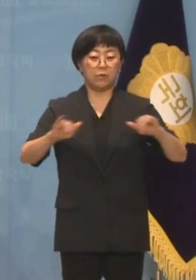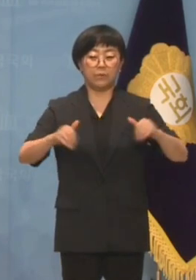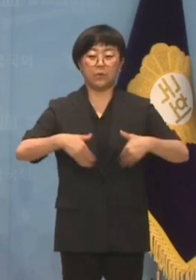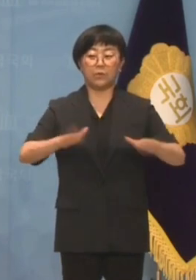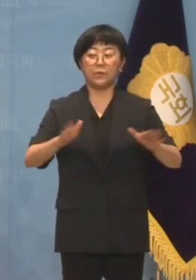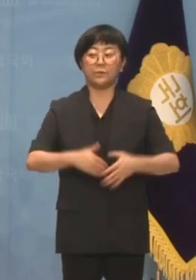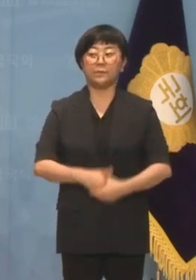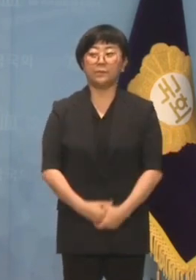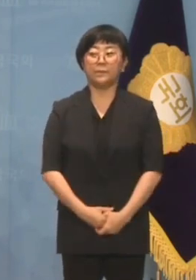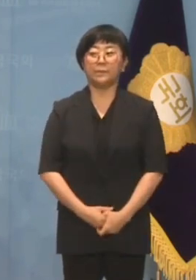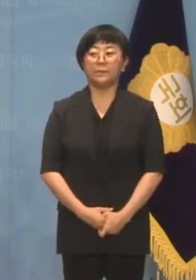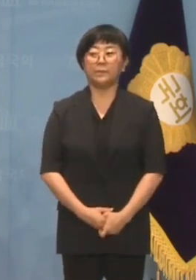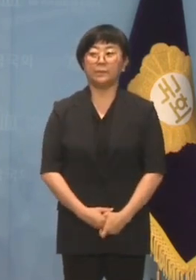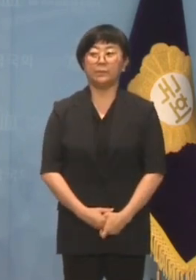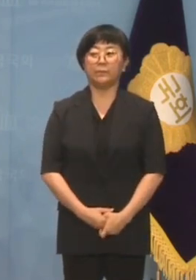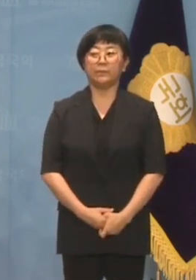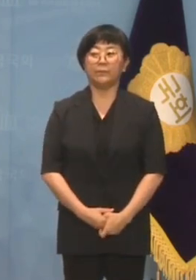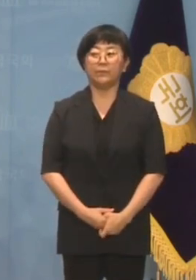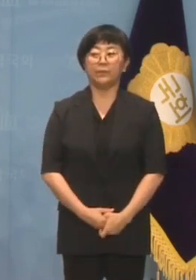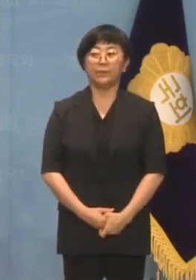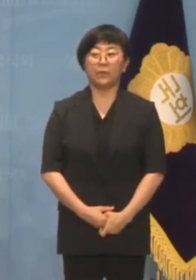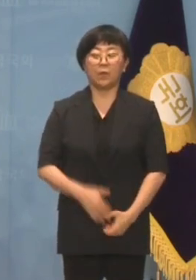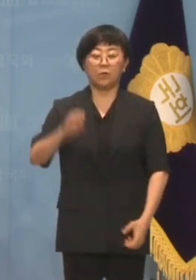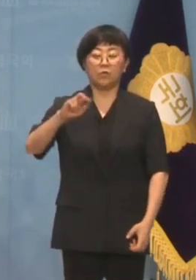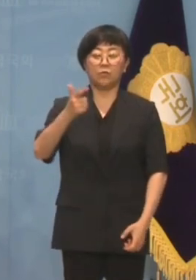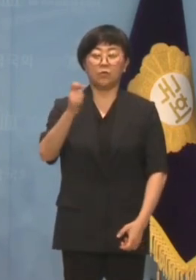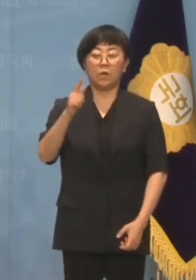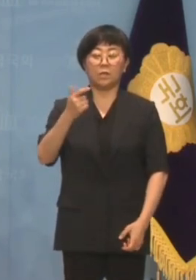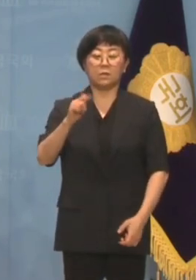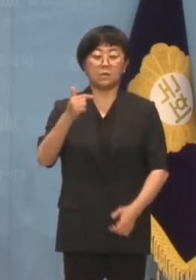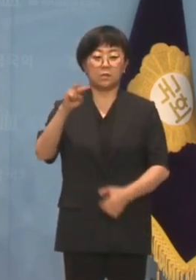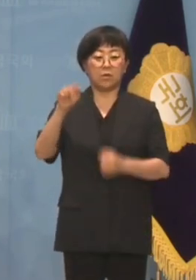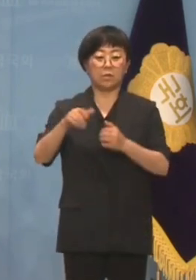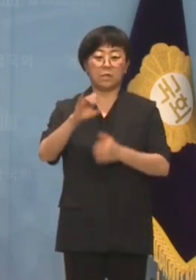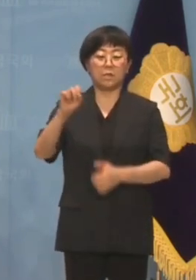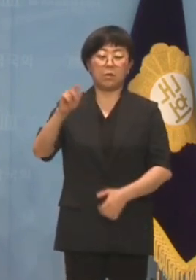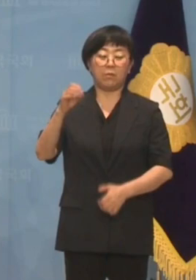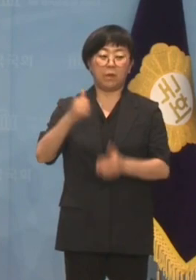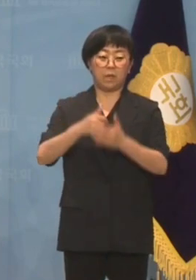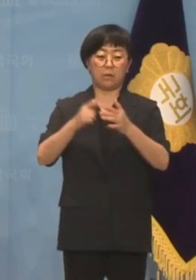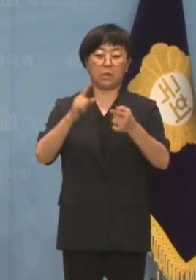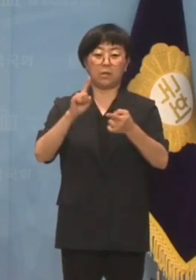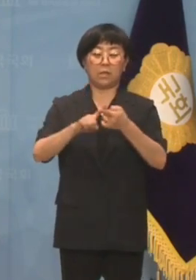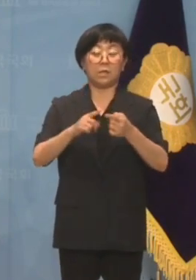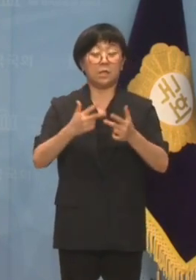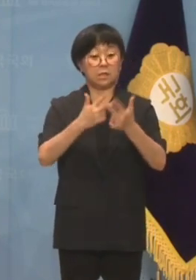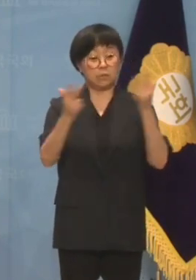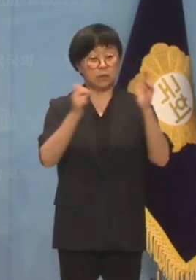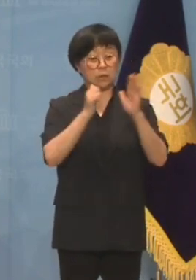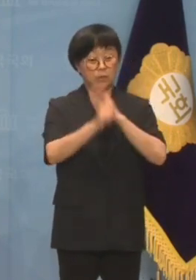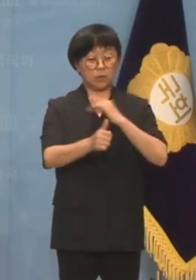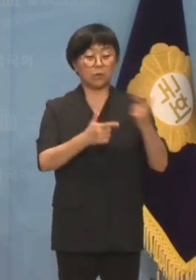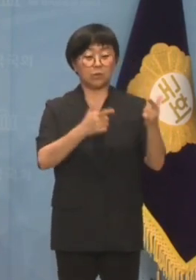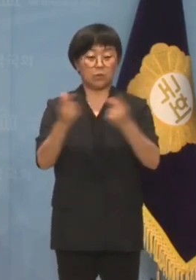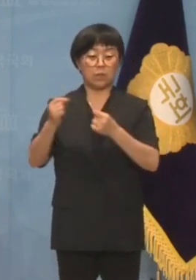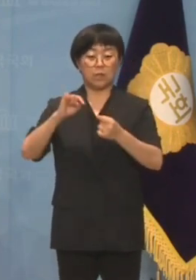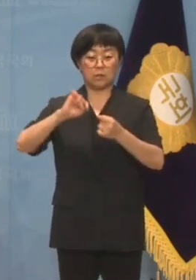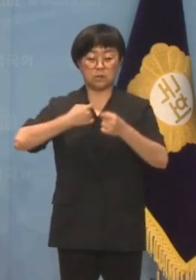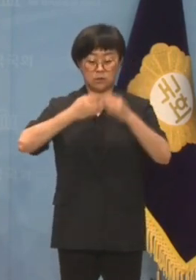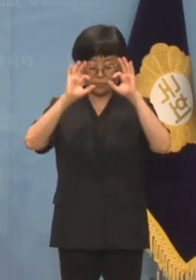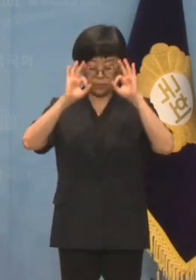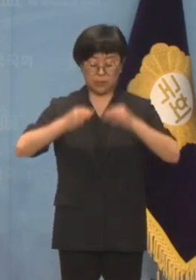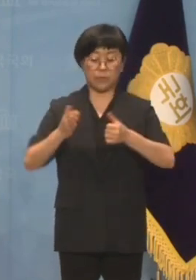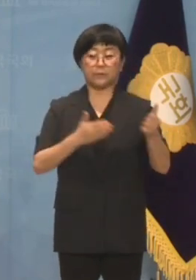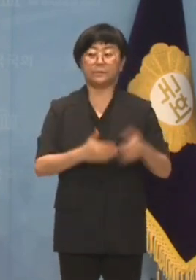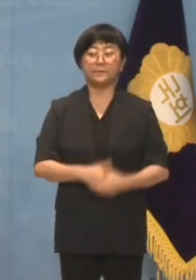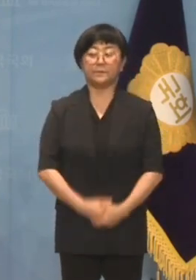전혀 없습니다. 윤관석 이성만 의원에게 했듯이 이재명 대표에게도 동일한 잣대를